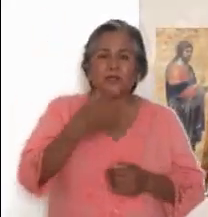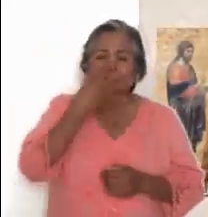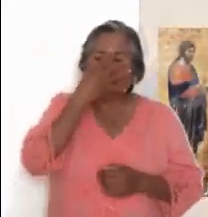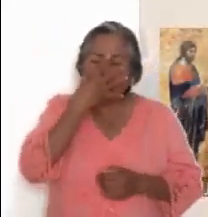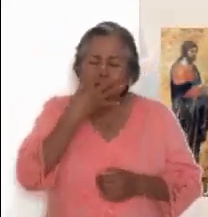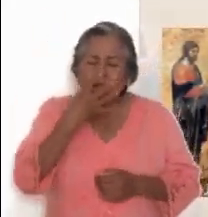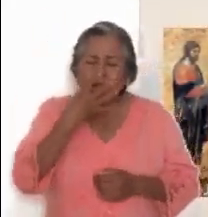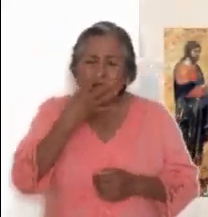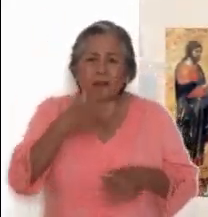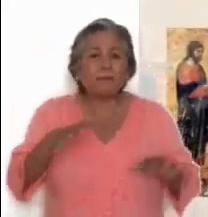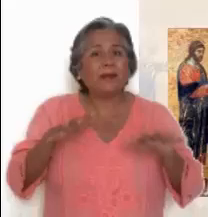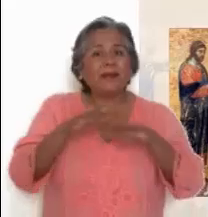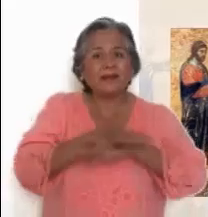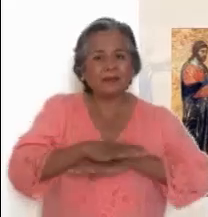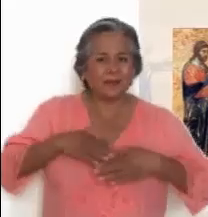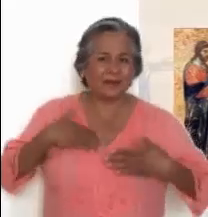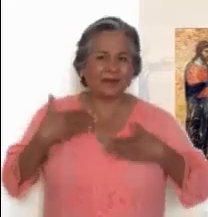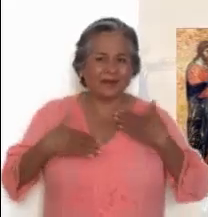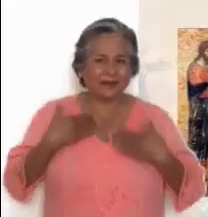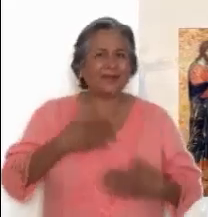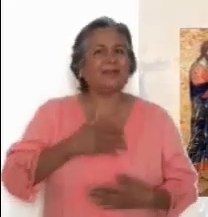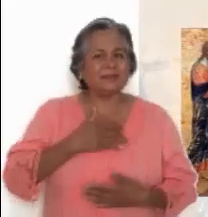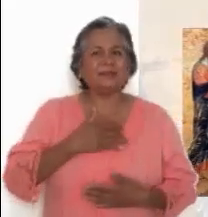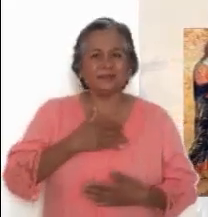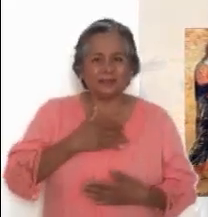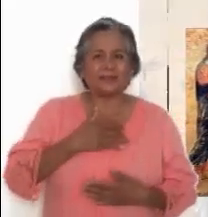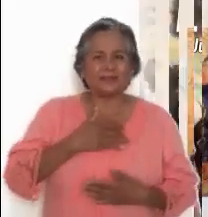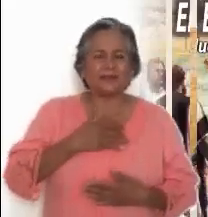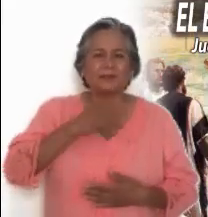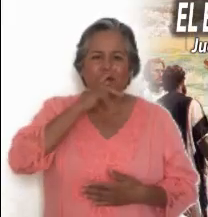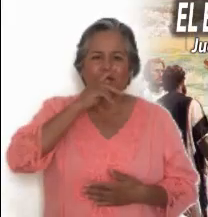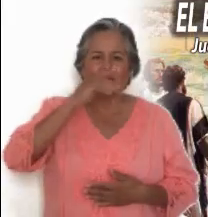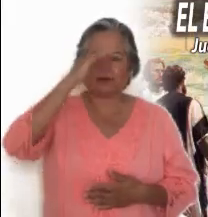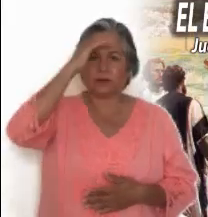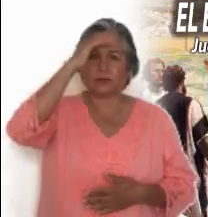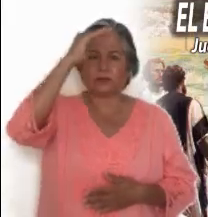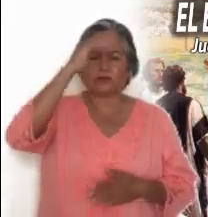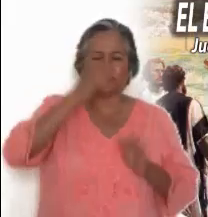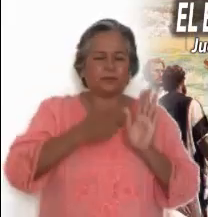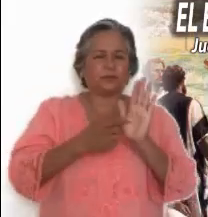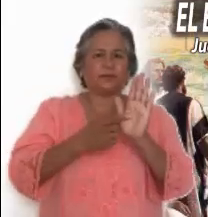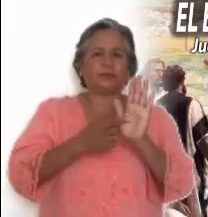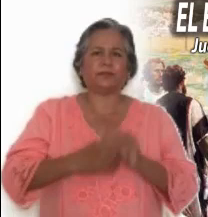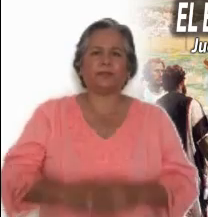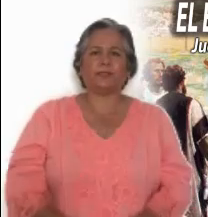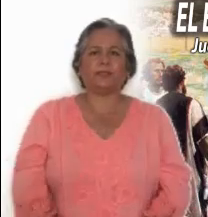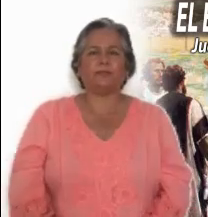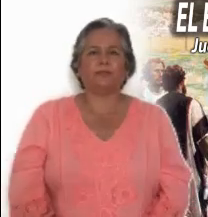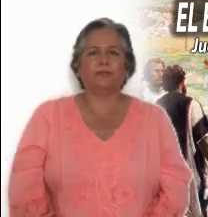pero su tristeza se transformará en alegría. Palabra del Señor